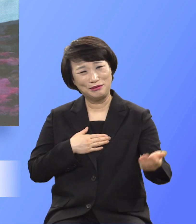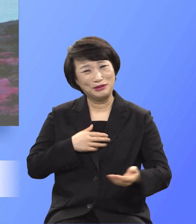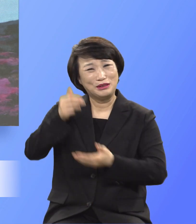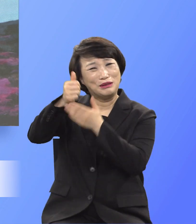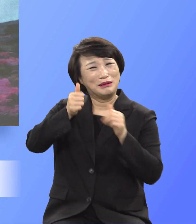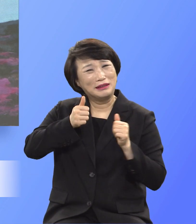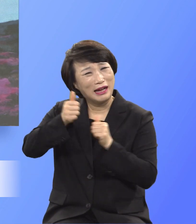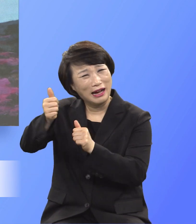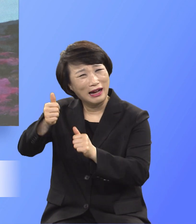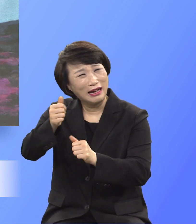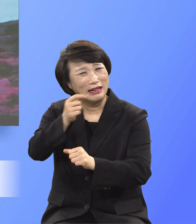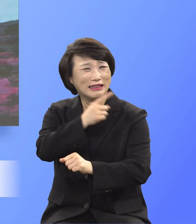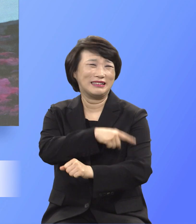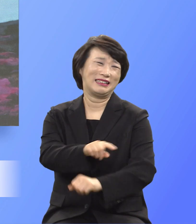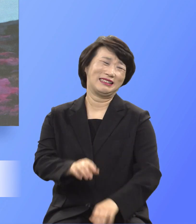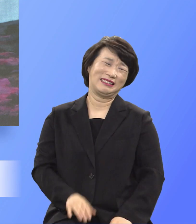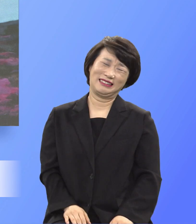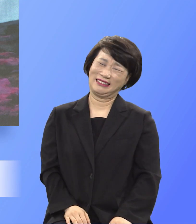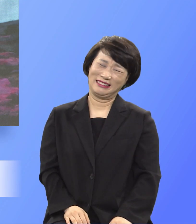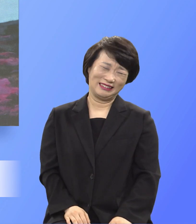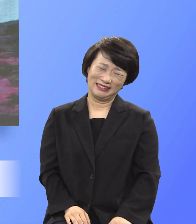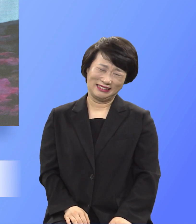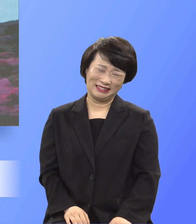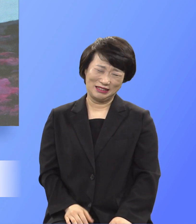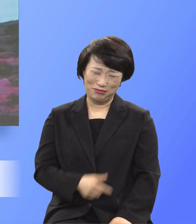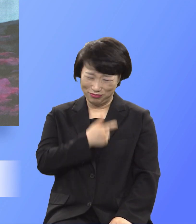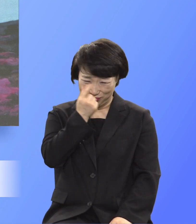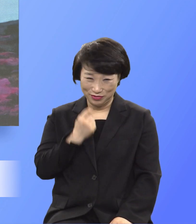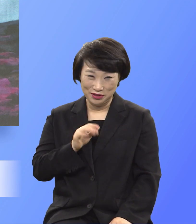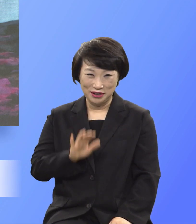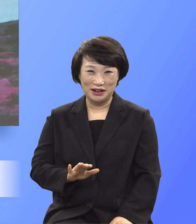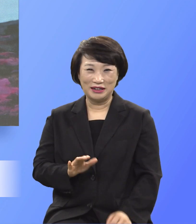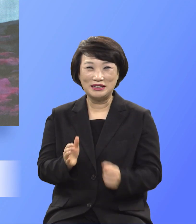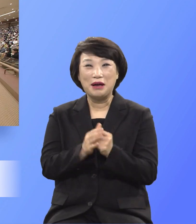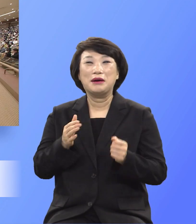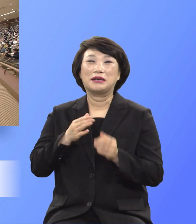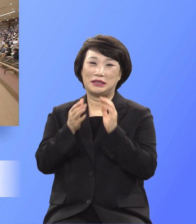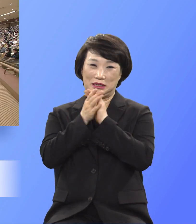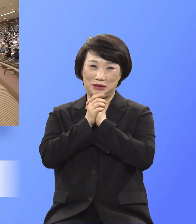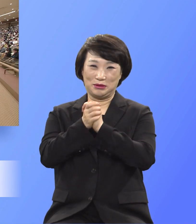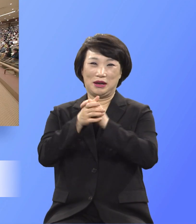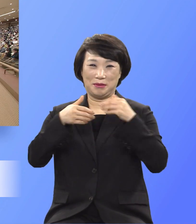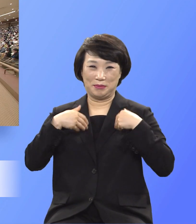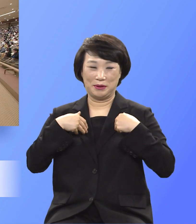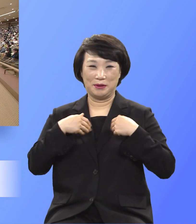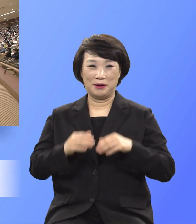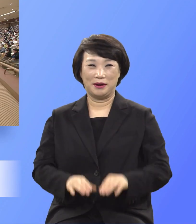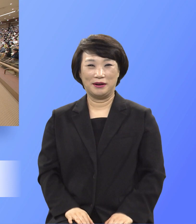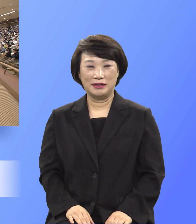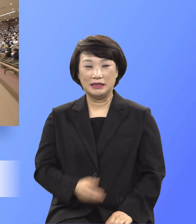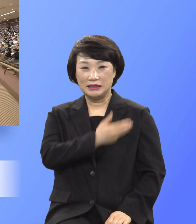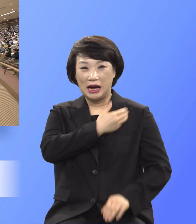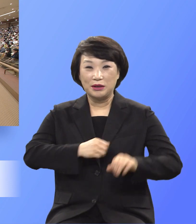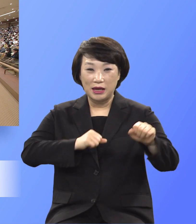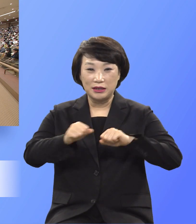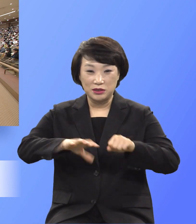자격이 많이 모자라 부족해 그래서 기도하는 거야 사도행전의 초대교회